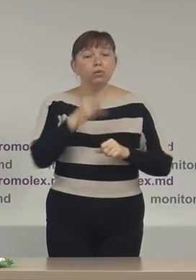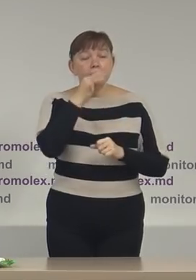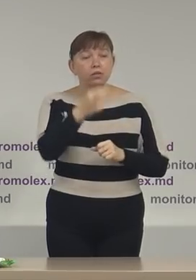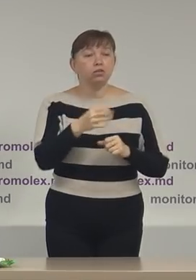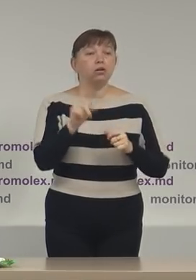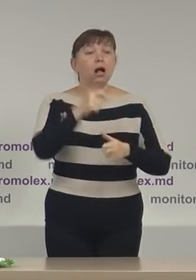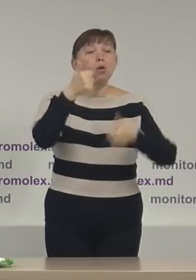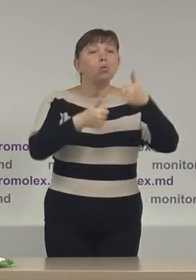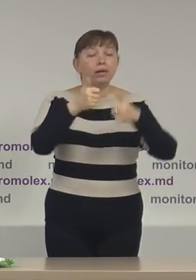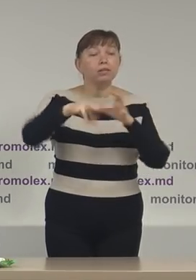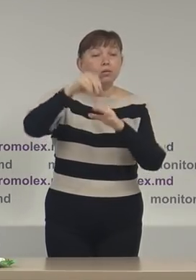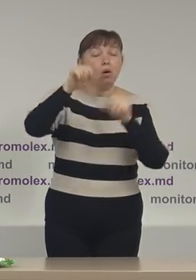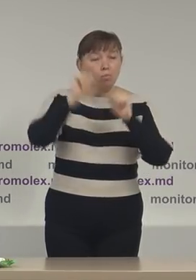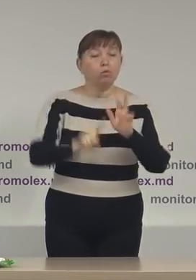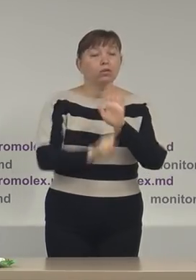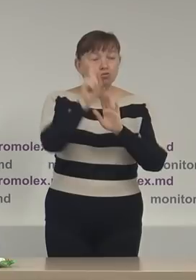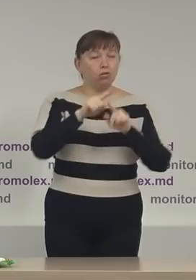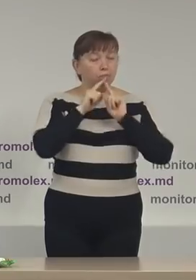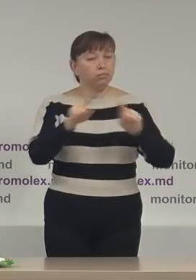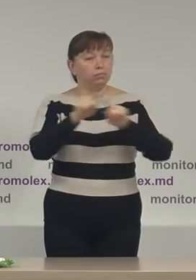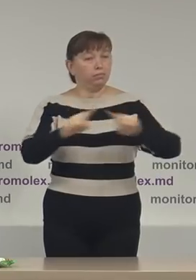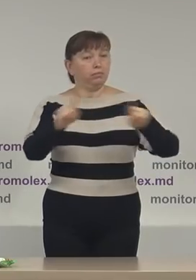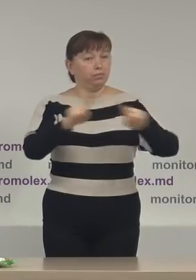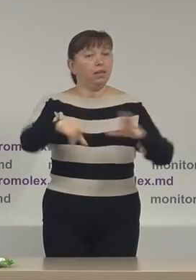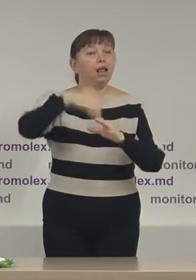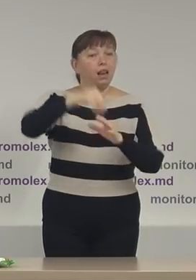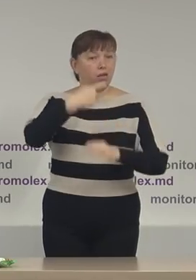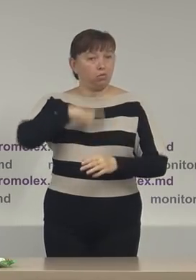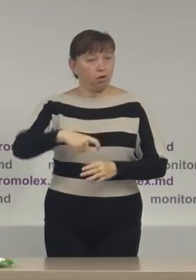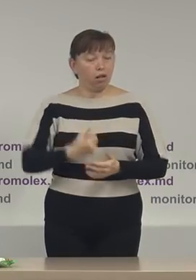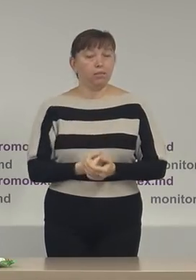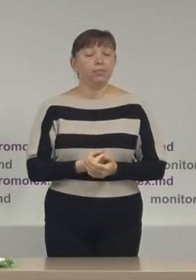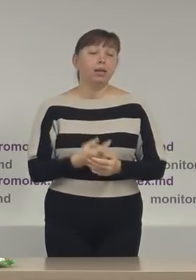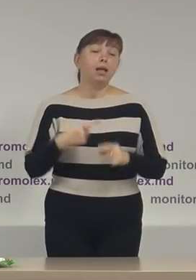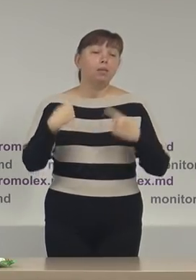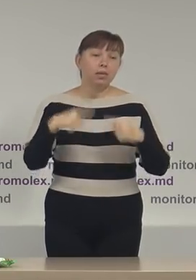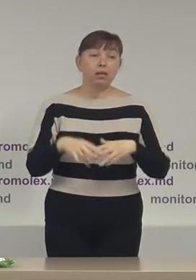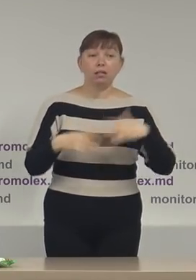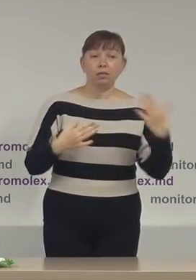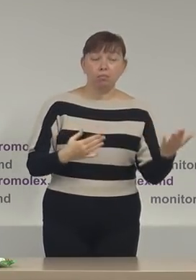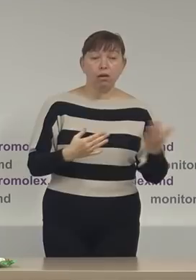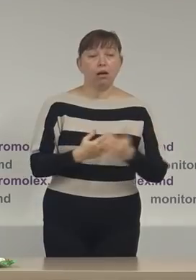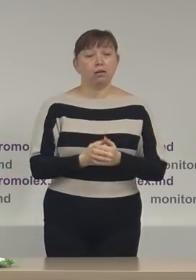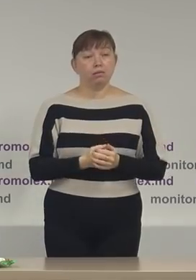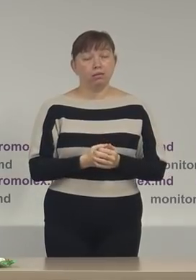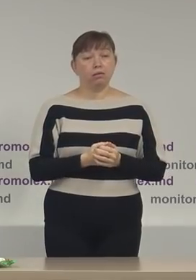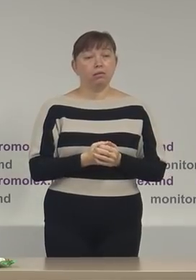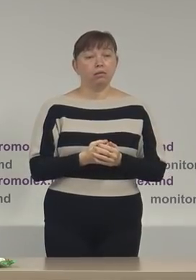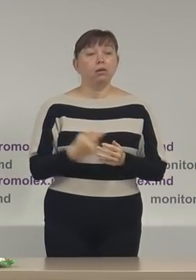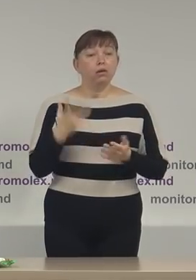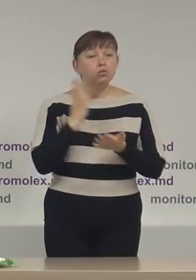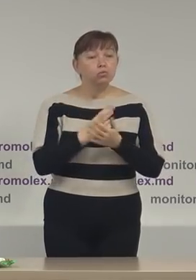electorali pot face campania electorală. Pe de altă parte, ca punct de referință, luăm